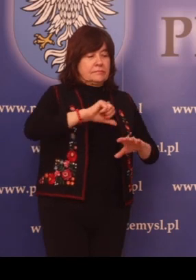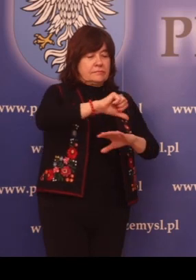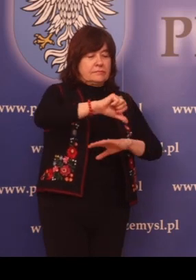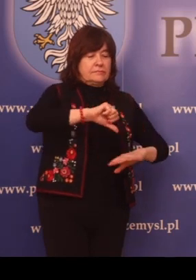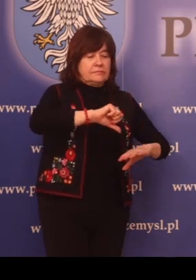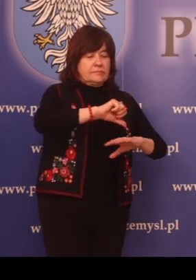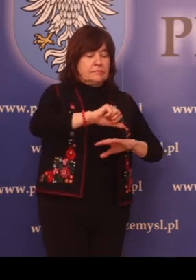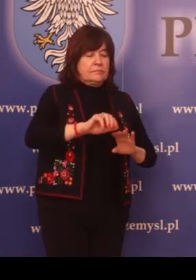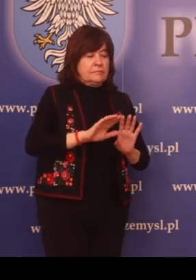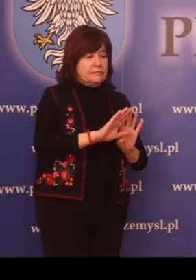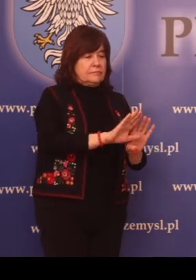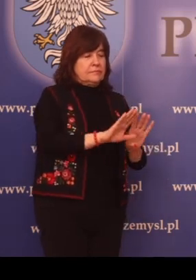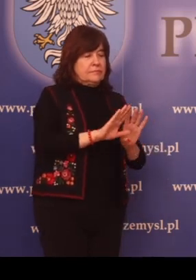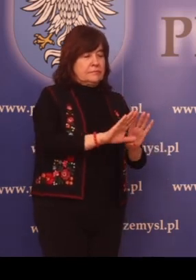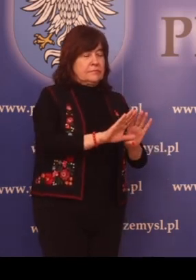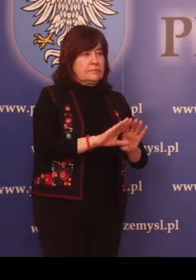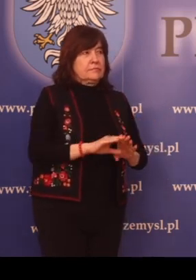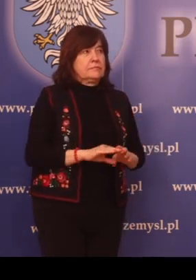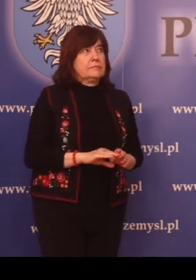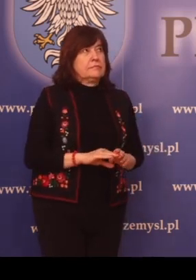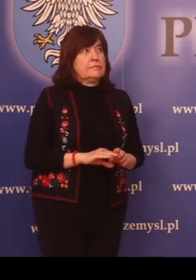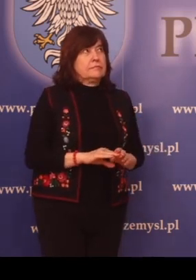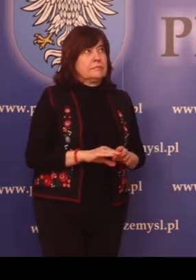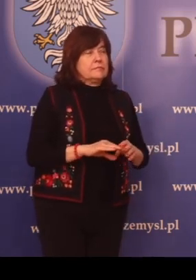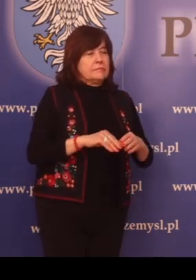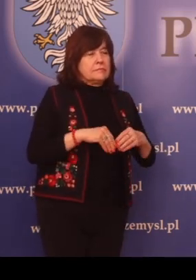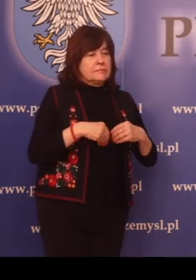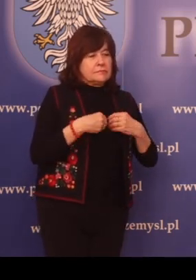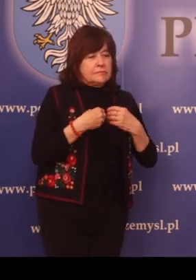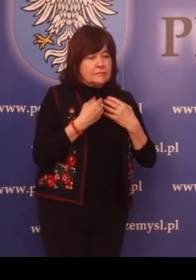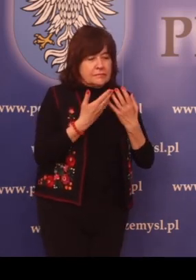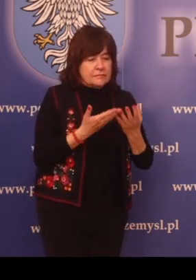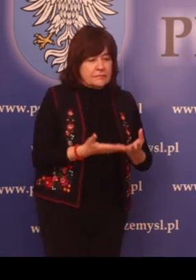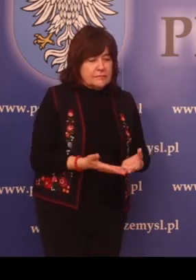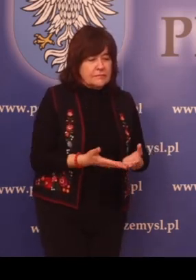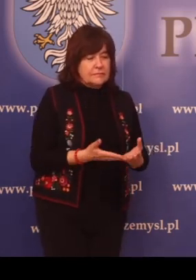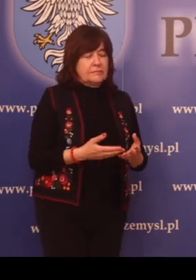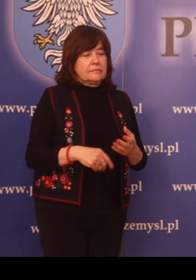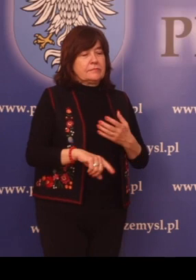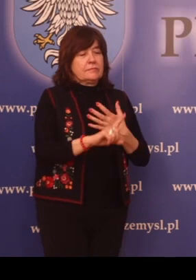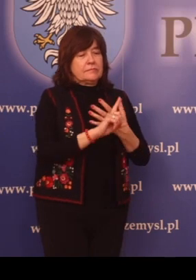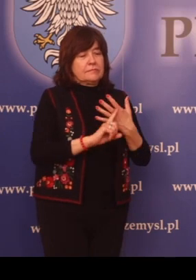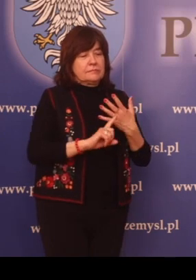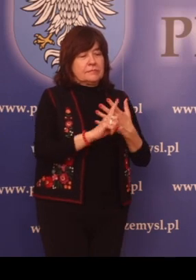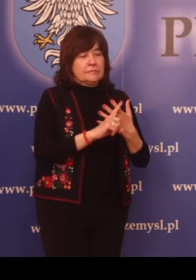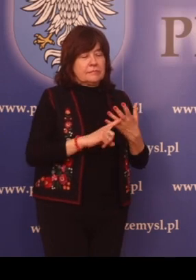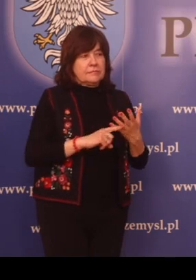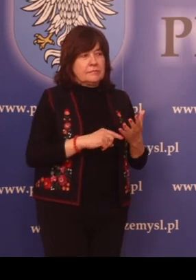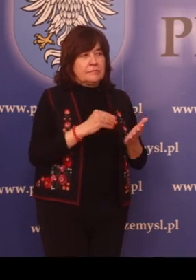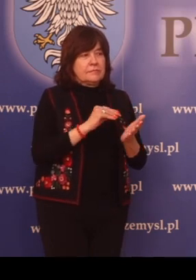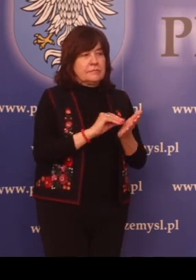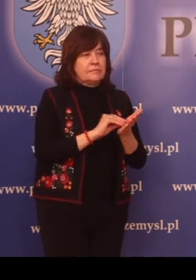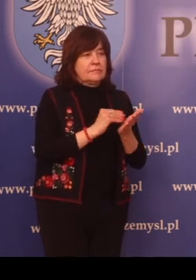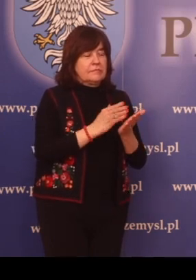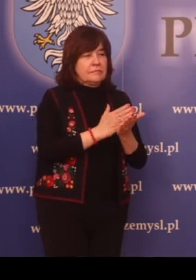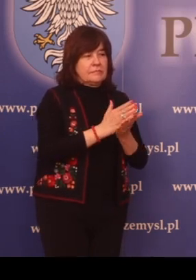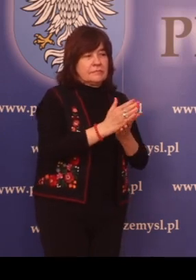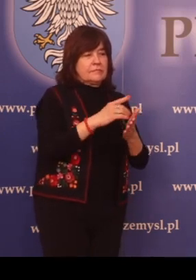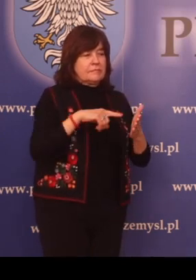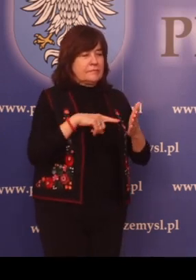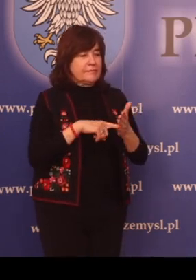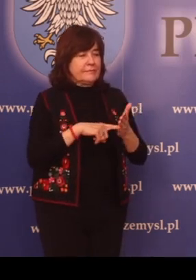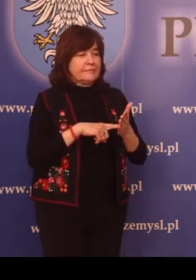Udzielanie oraz rozliczania dotacji celowej z budżetu powiatu przemyskiego